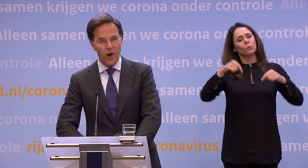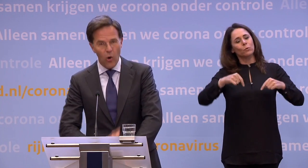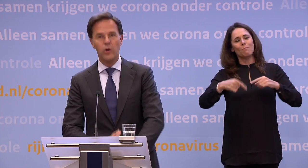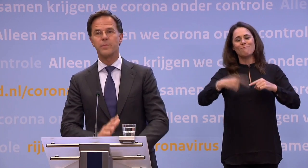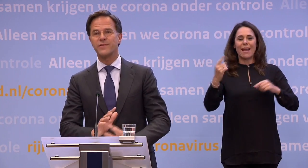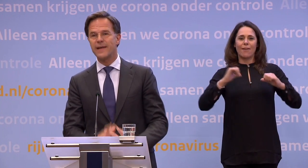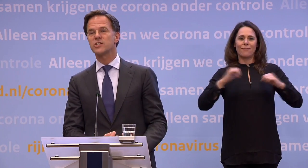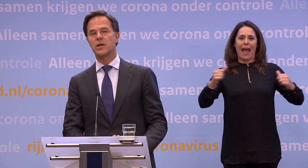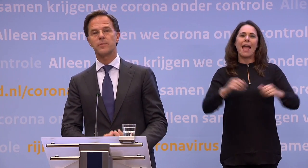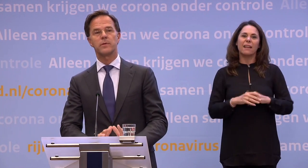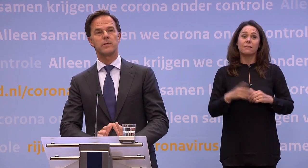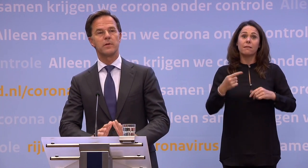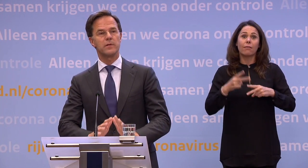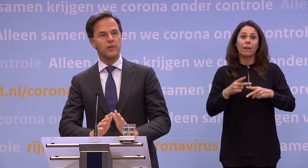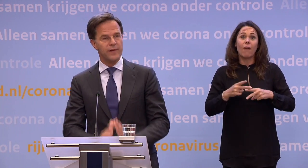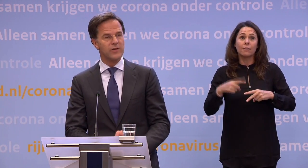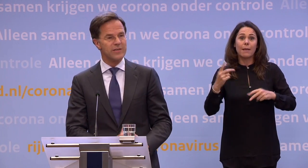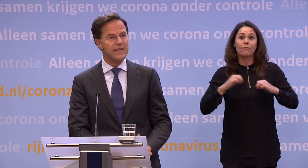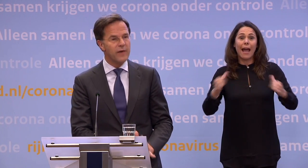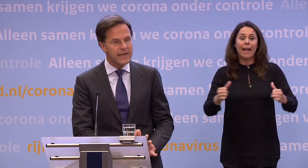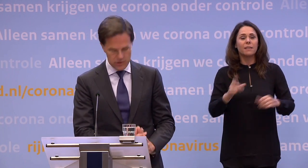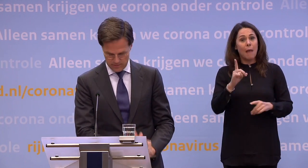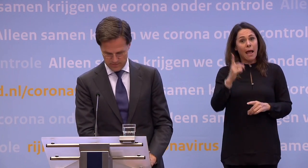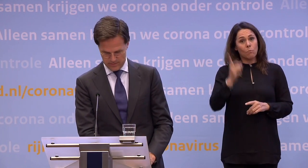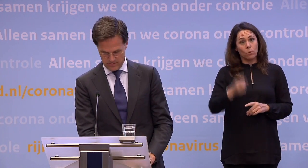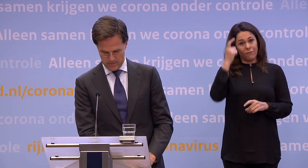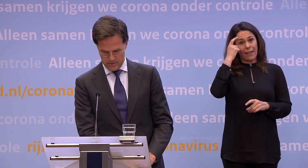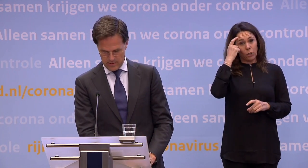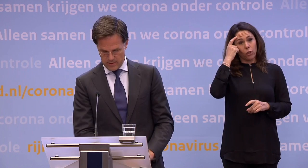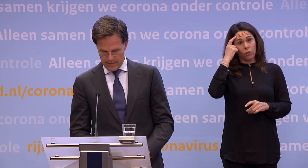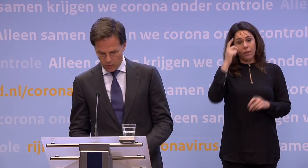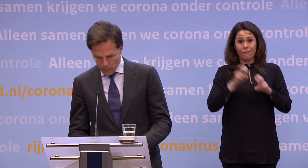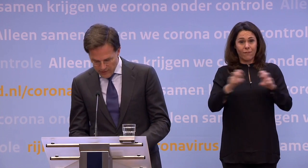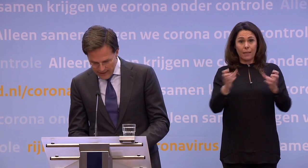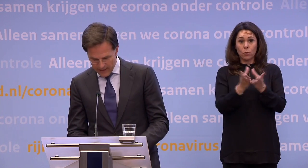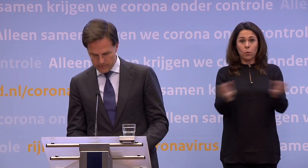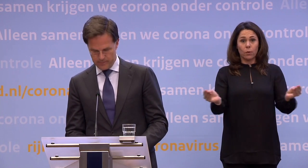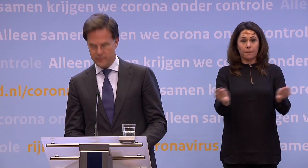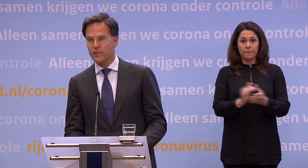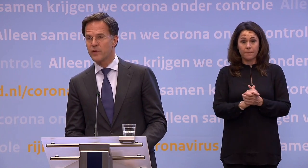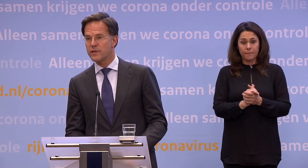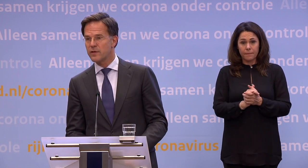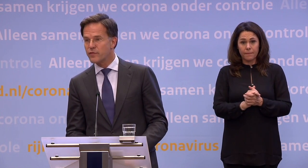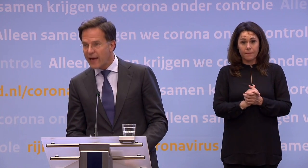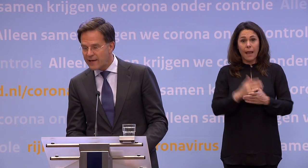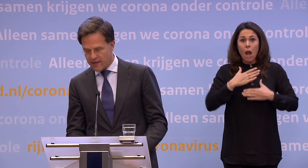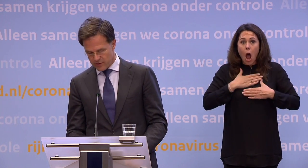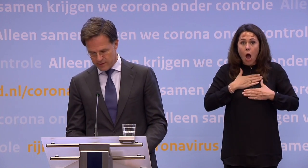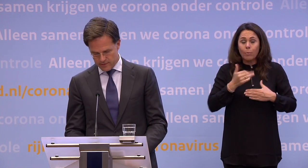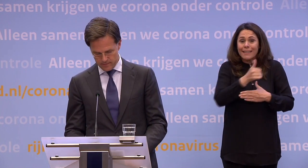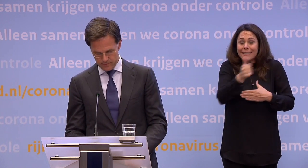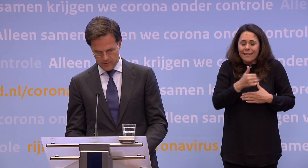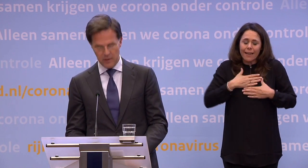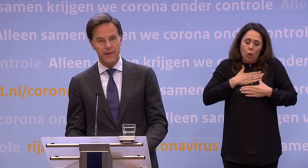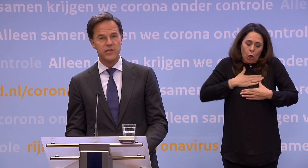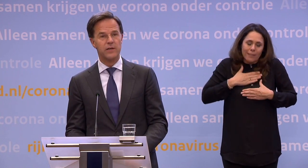Maar ook met de wetenschap dat het virus niet weg is. En ik hoop dat iedereen van die vrijheid gaat